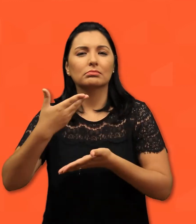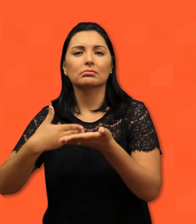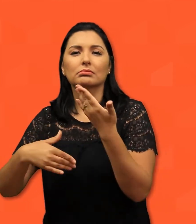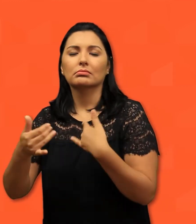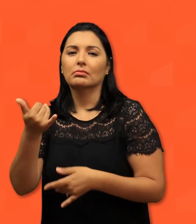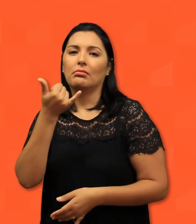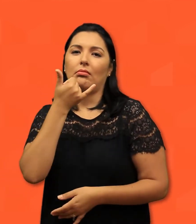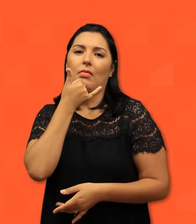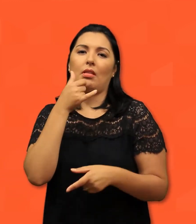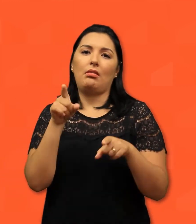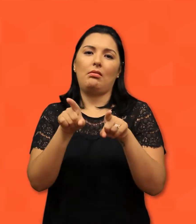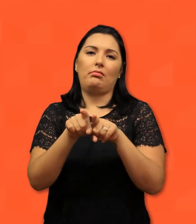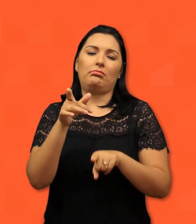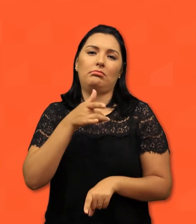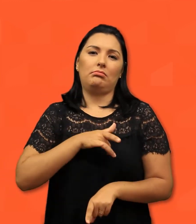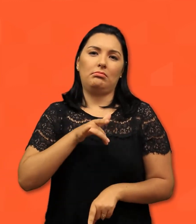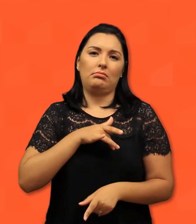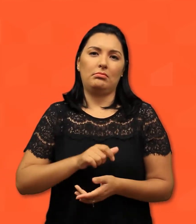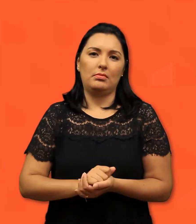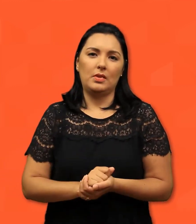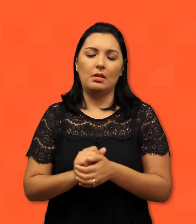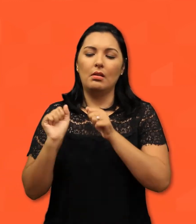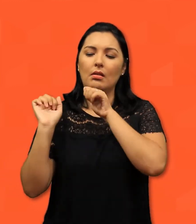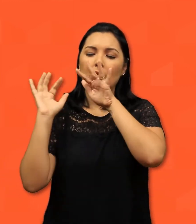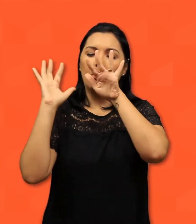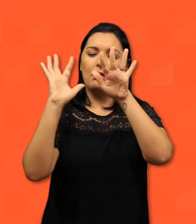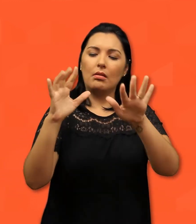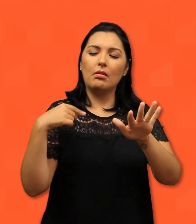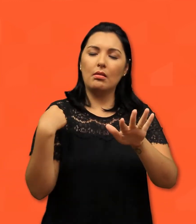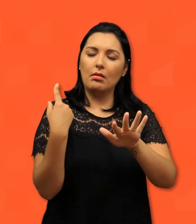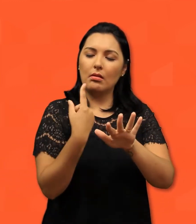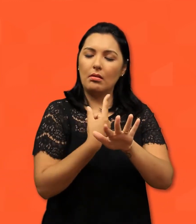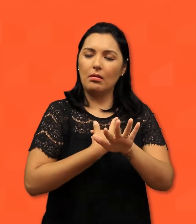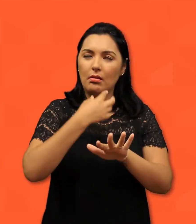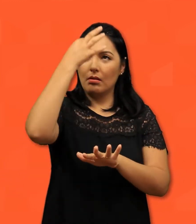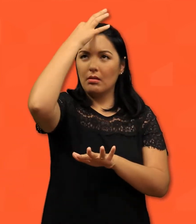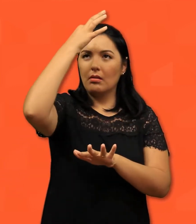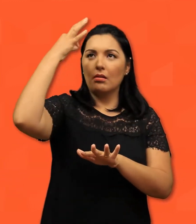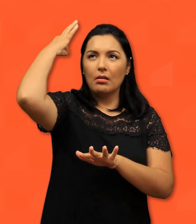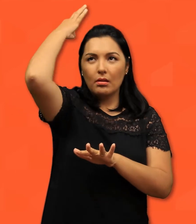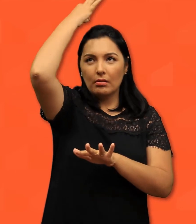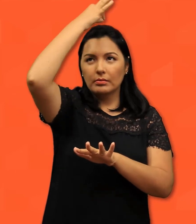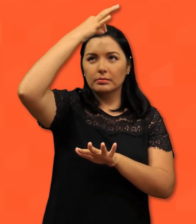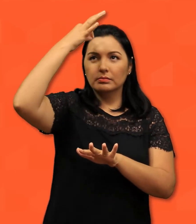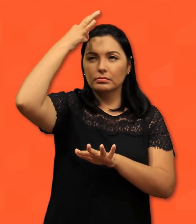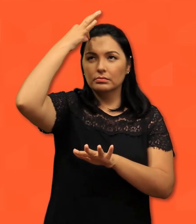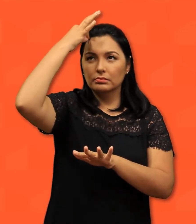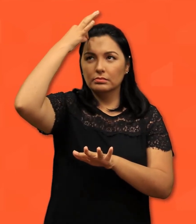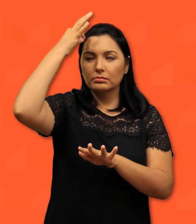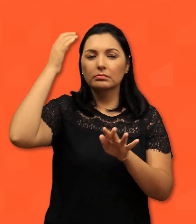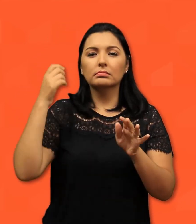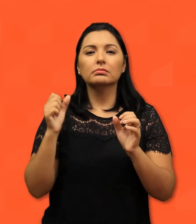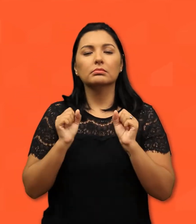misericórdia. Derrama sobre nós o Espírito Santo, para que, com o coração